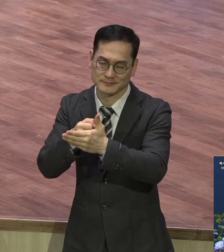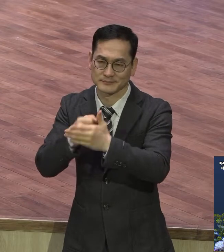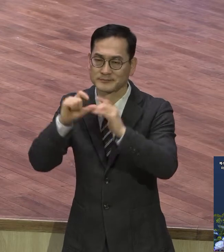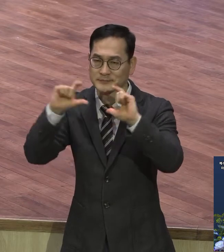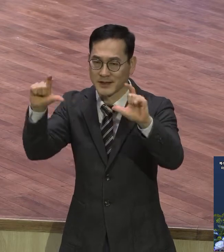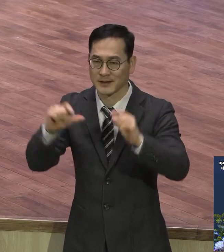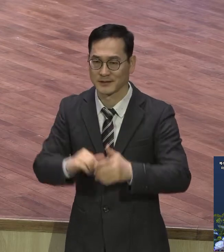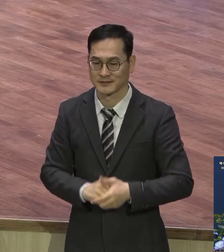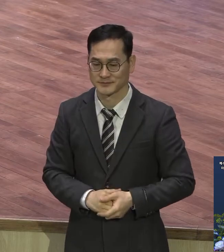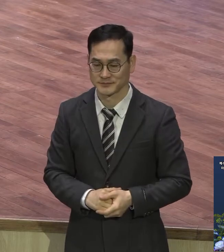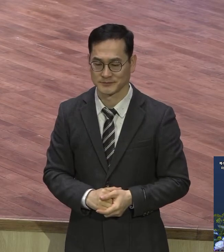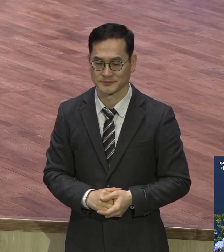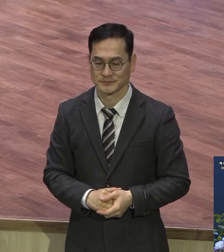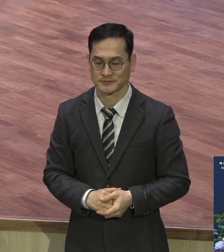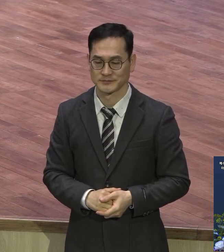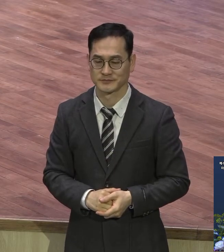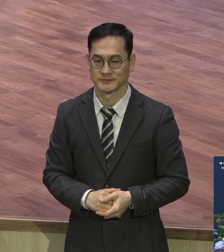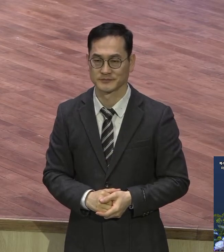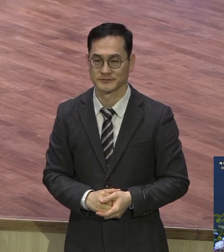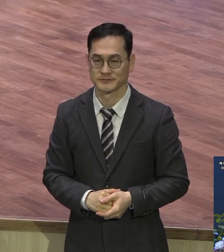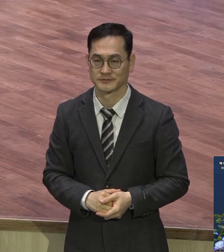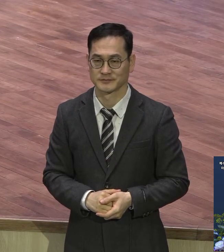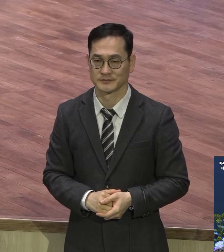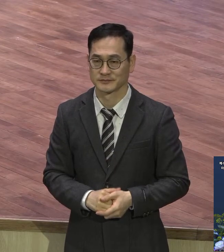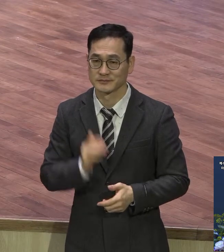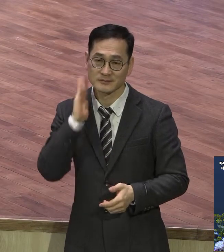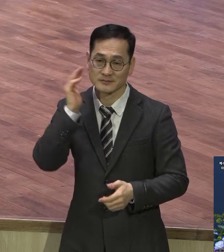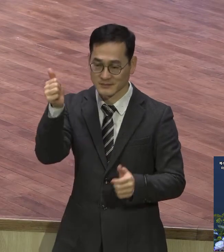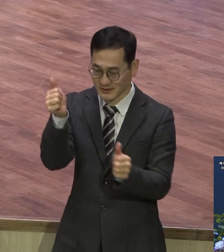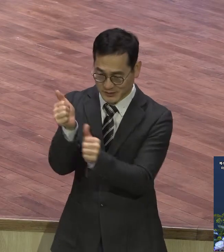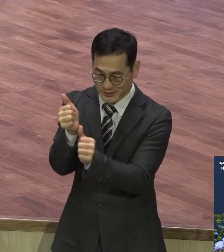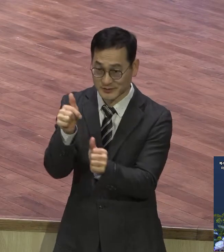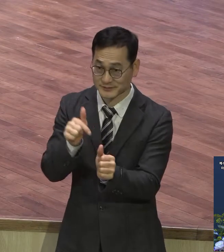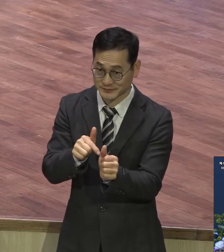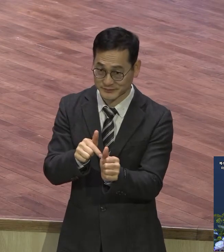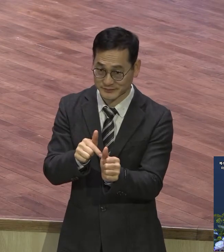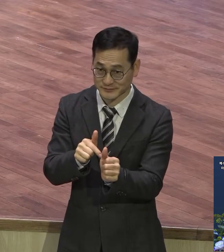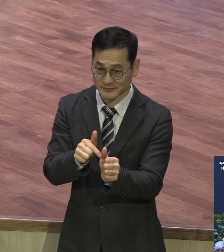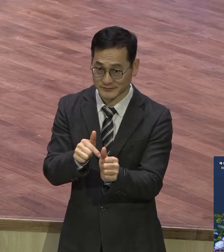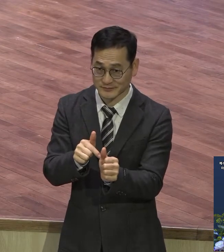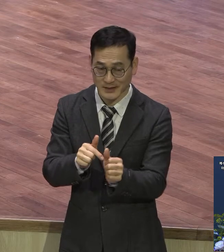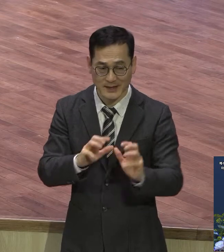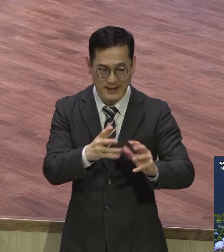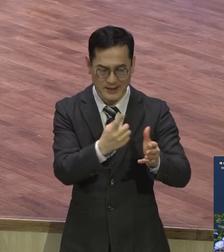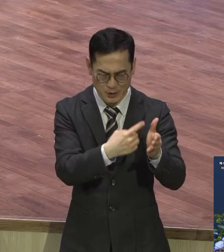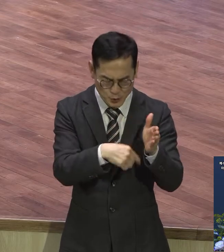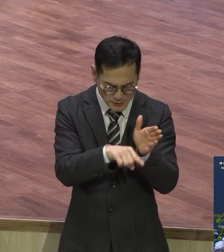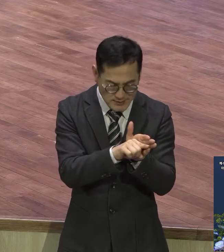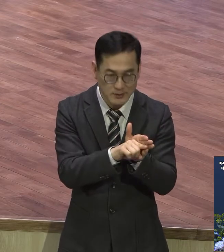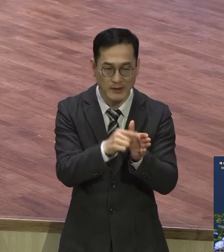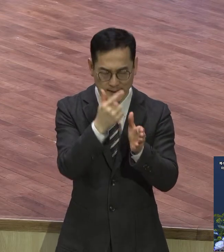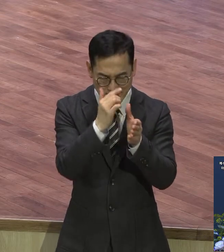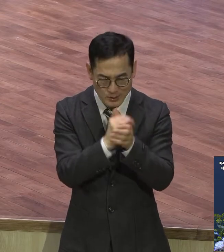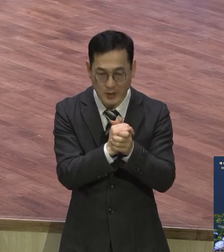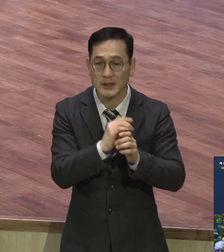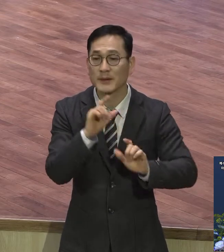대단하죠. 그 부통령은 참모들과 함께 나라를 위해서 기도하는 모습을 전